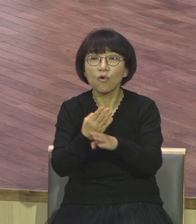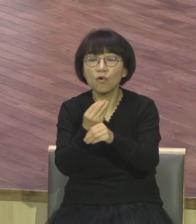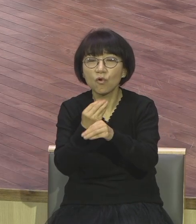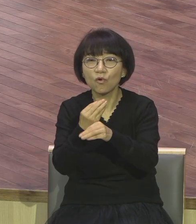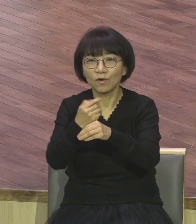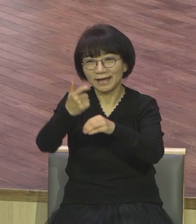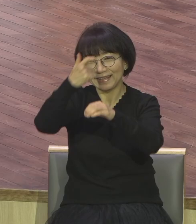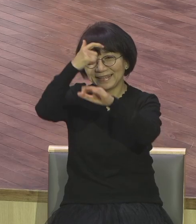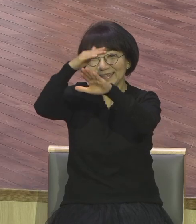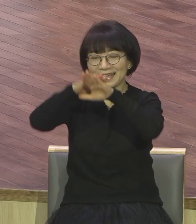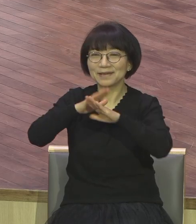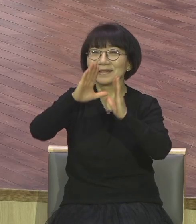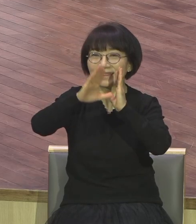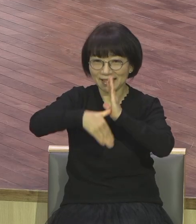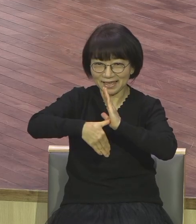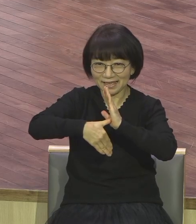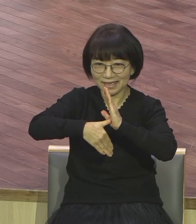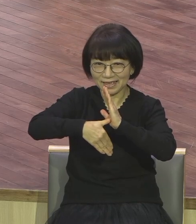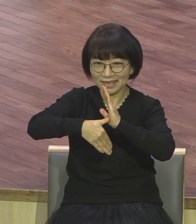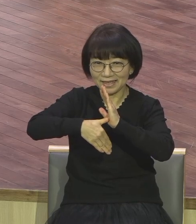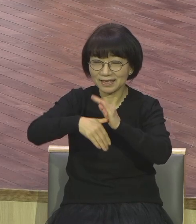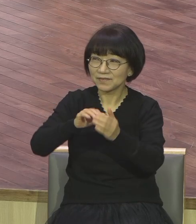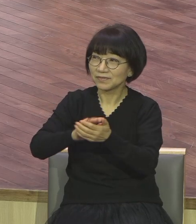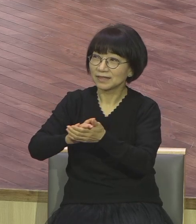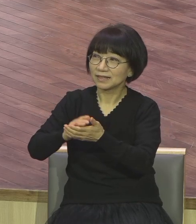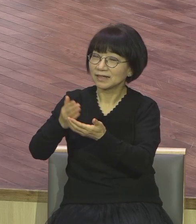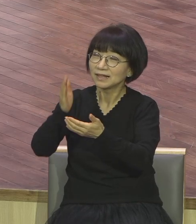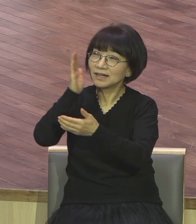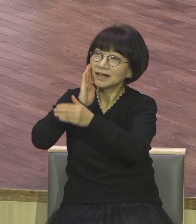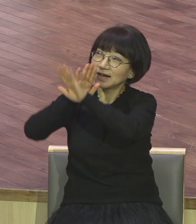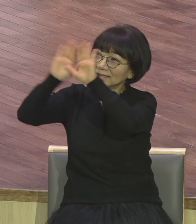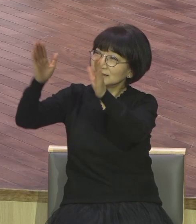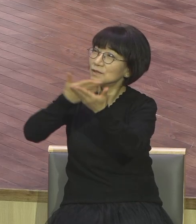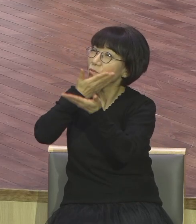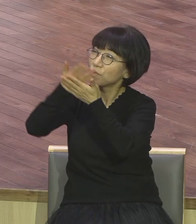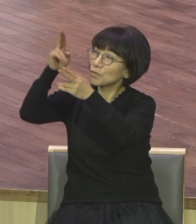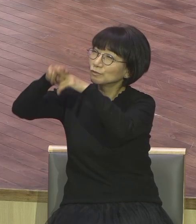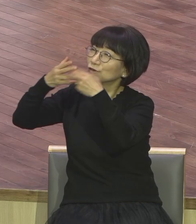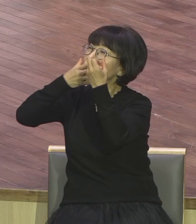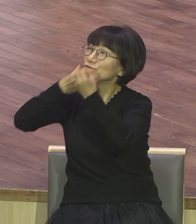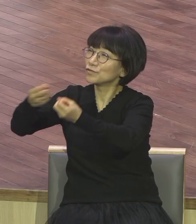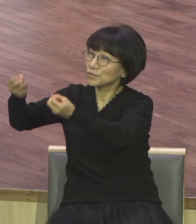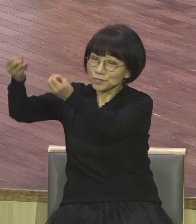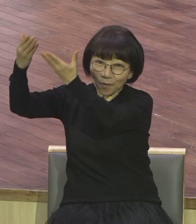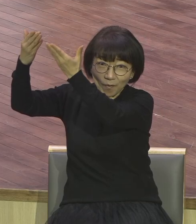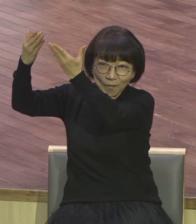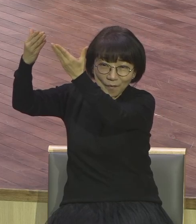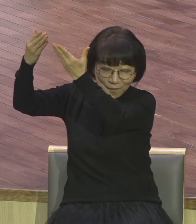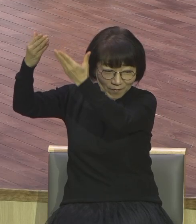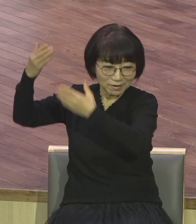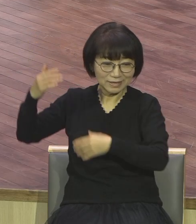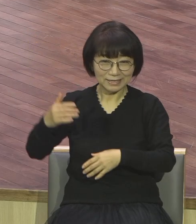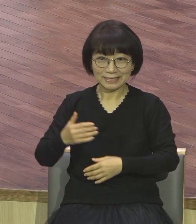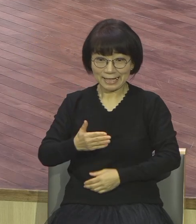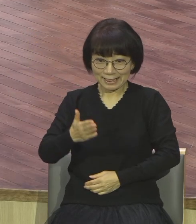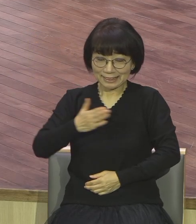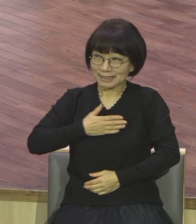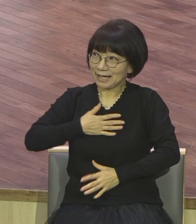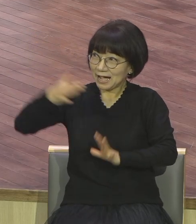시간은 하늘 보좌의 축복과 힘을 얻는 시간이에요 그리고 그 보좌의 축복은 말씀과 기도를 통하여 나와 연결 나와